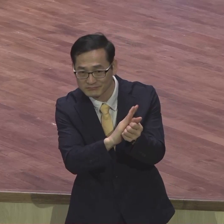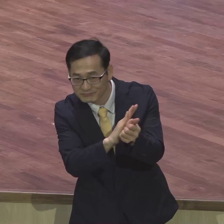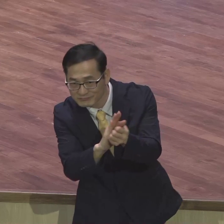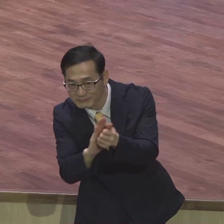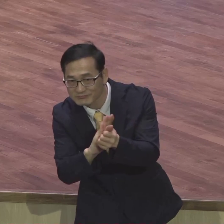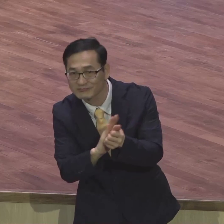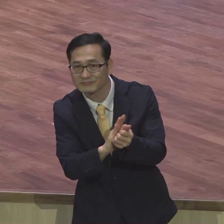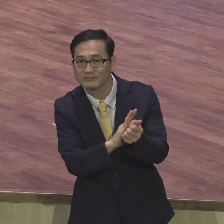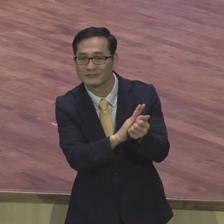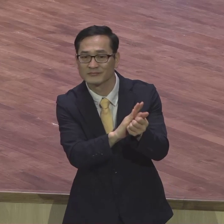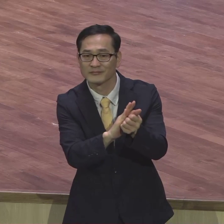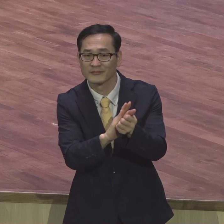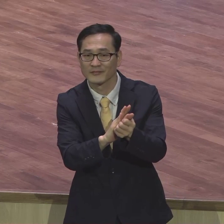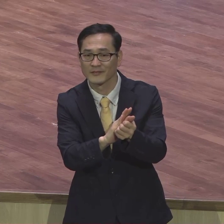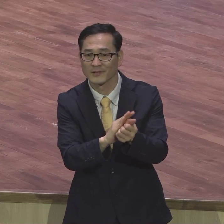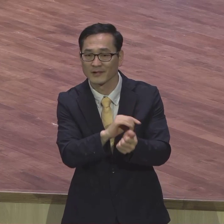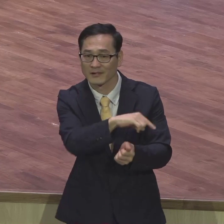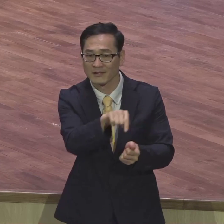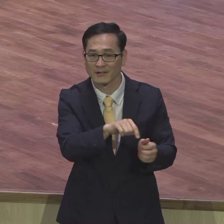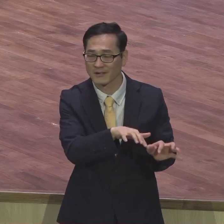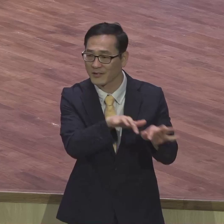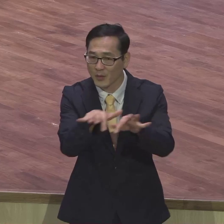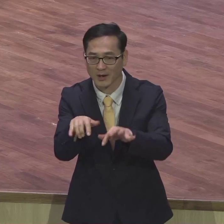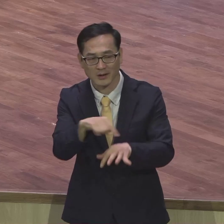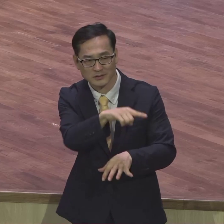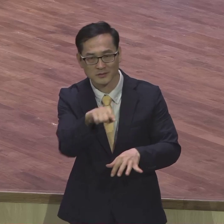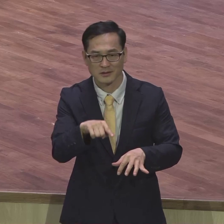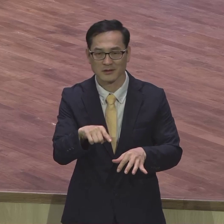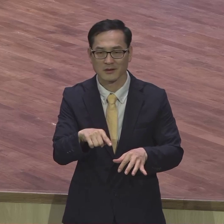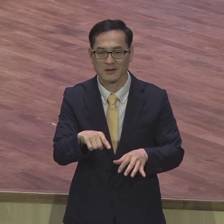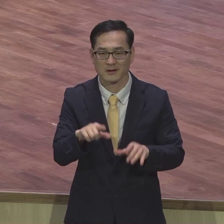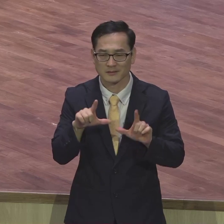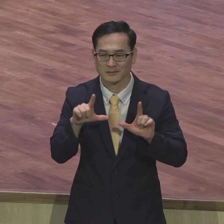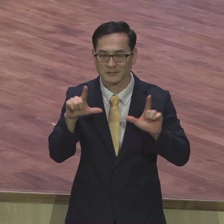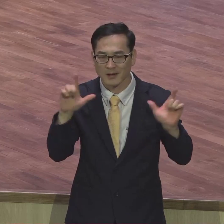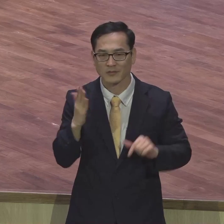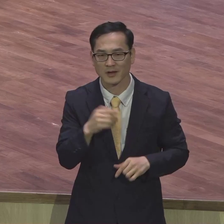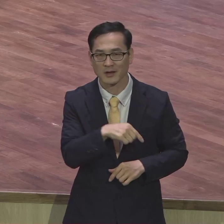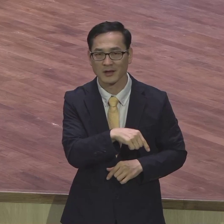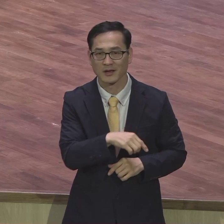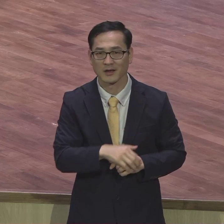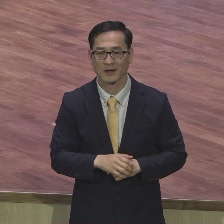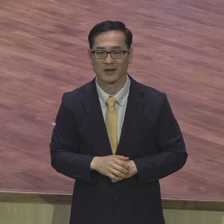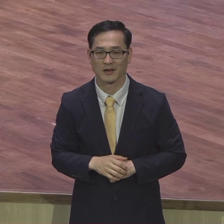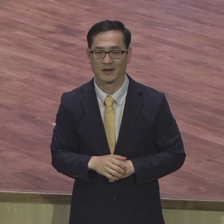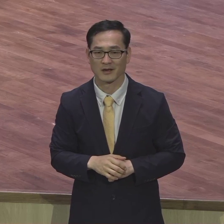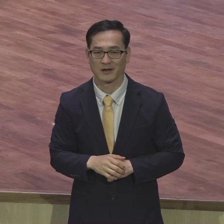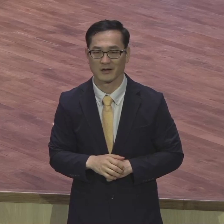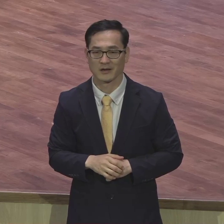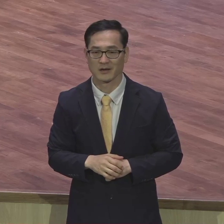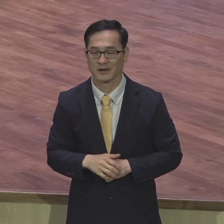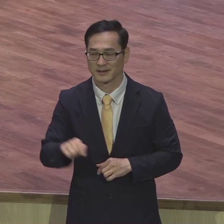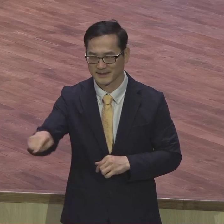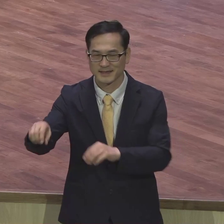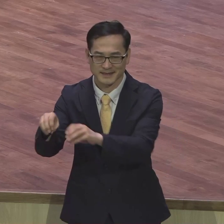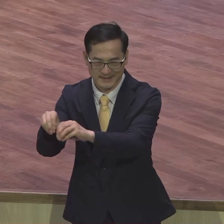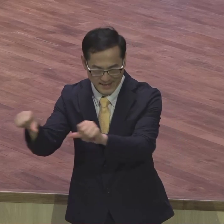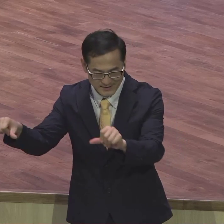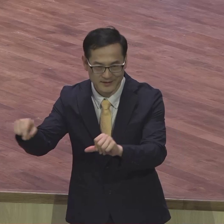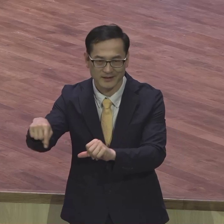죽으라고 우리 팀이에요 그냥 우리는 돈 하나도 안 돼 공짜로 최고 좋은 땅에다가 이제 평화